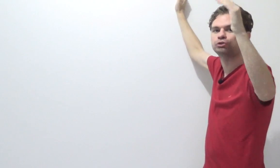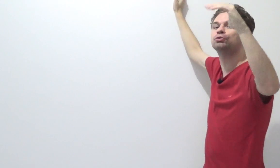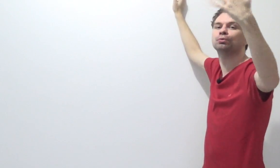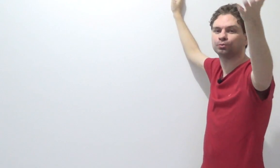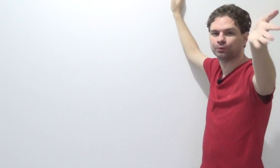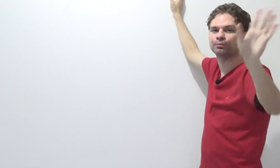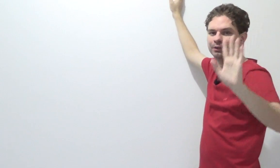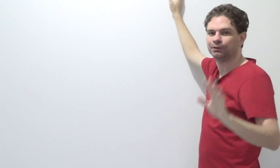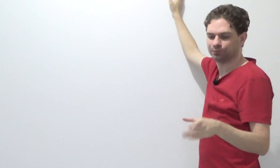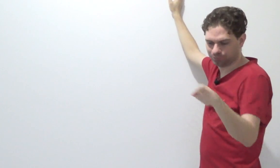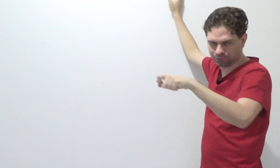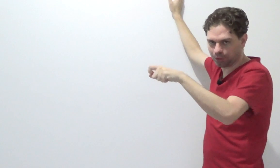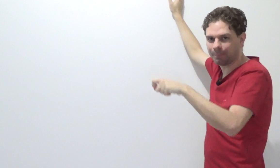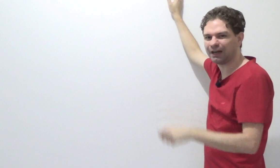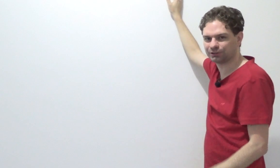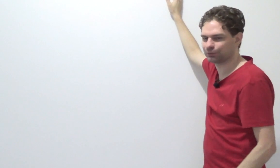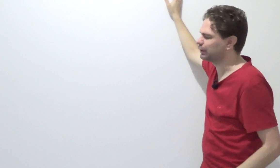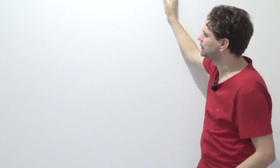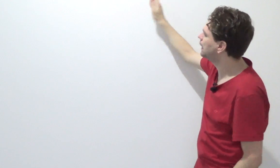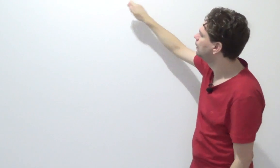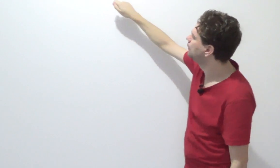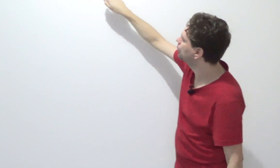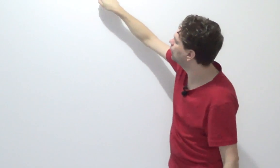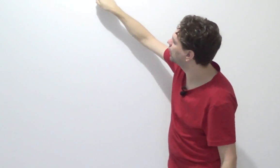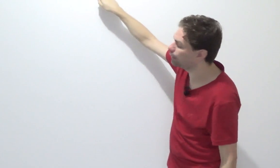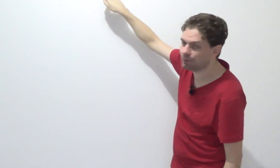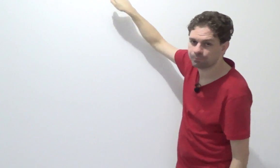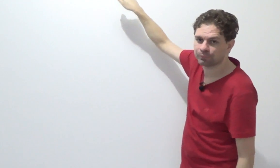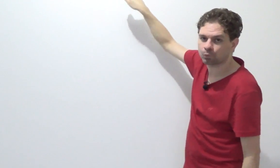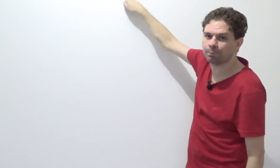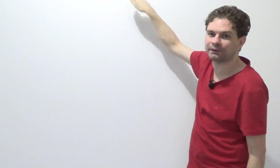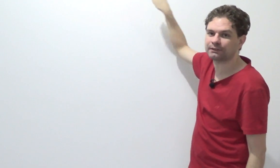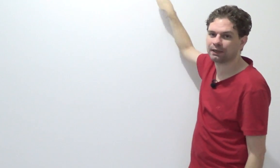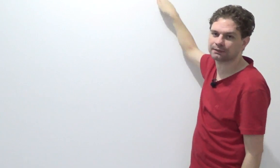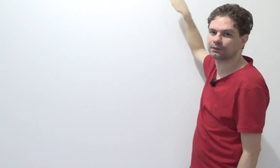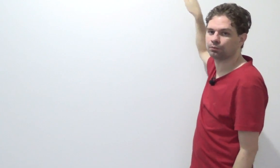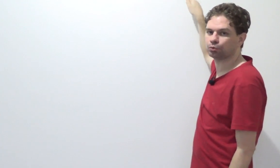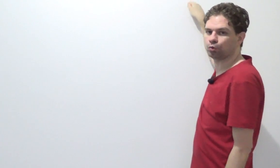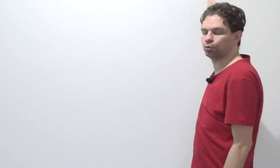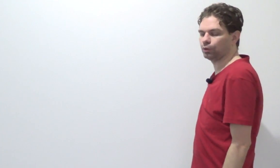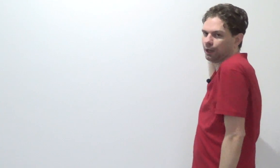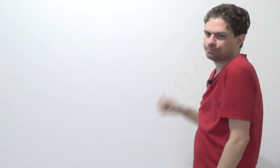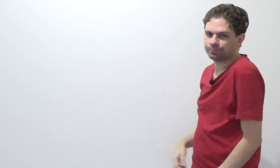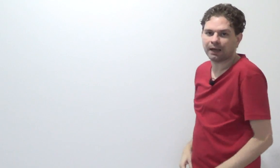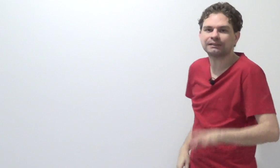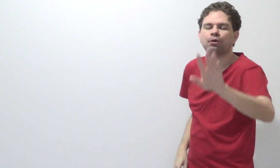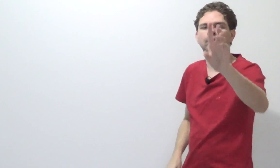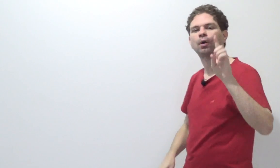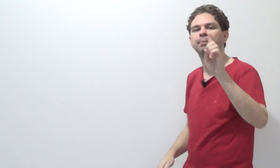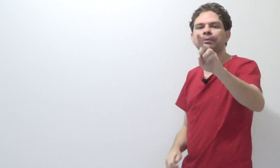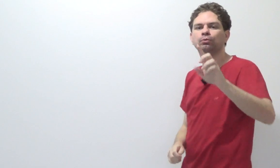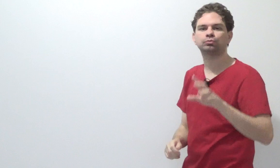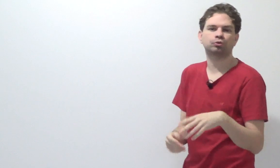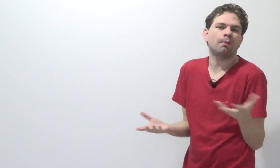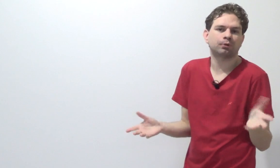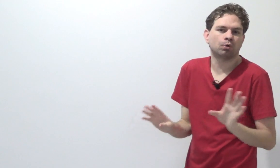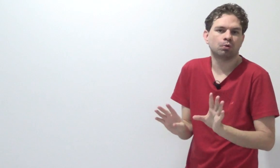o título da tua página, se você quiser. Coloca aí, competência e razão do lugar. Aí você vai colocar o primeiro tópico, ou